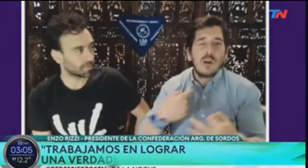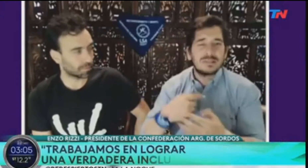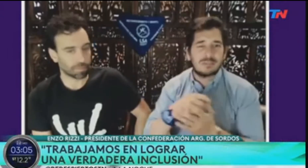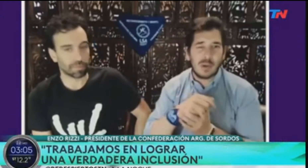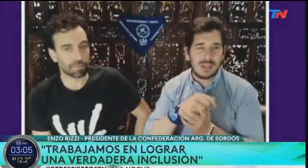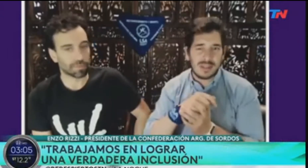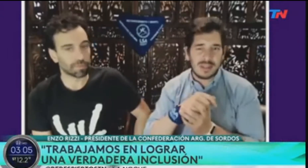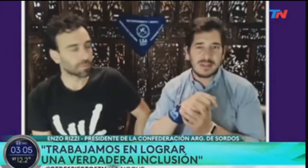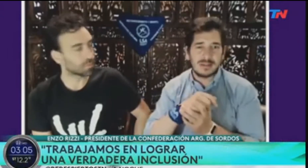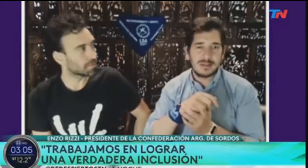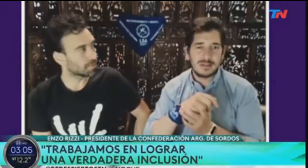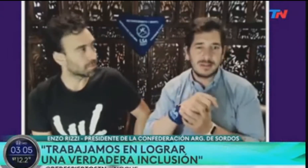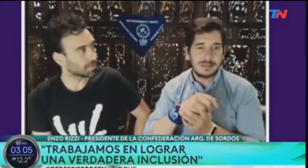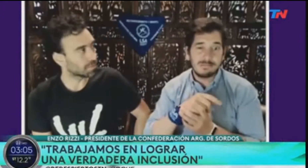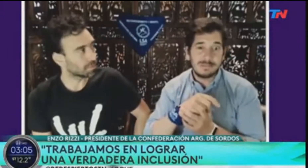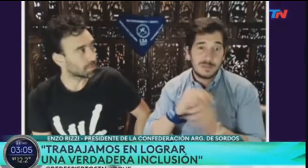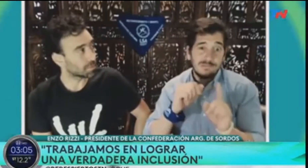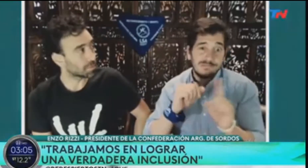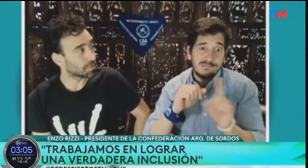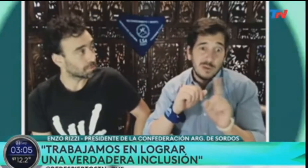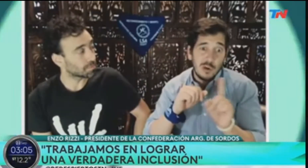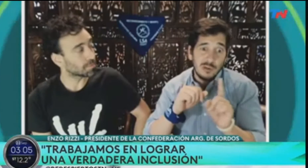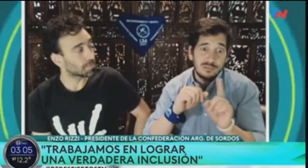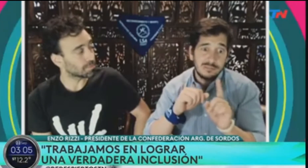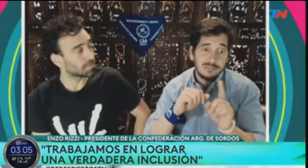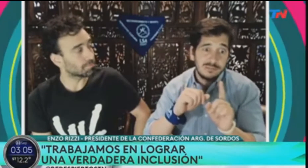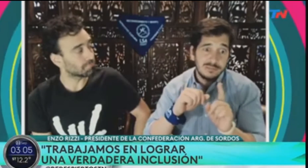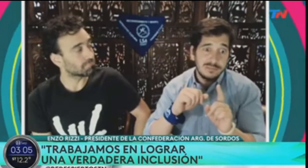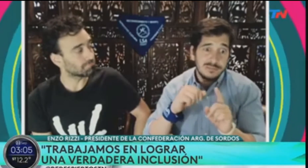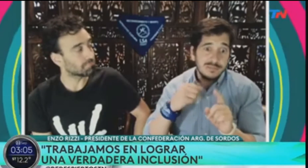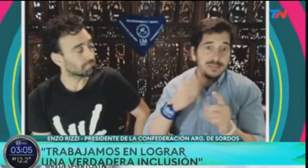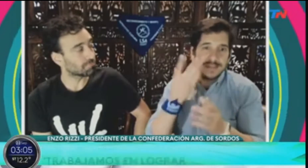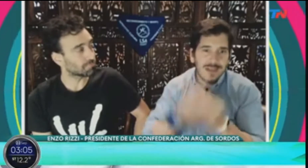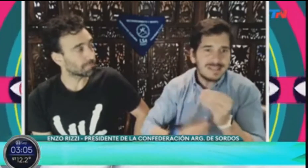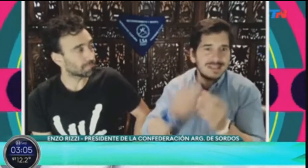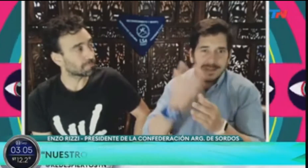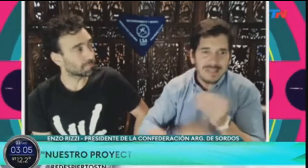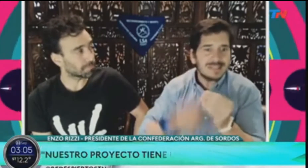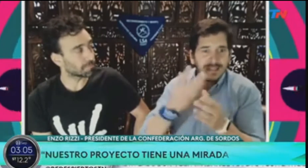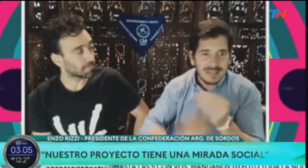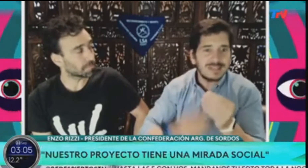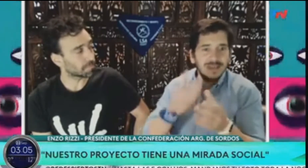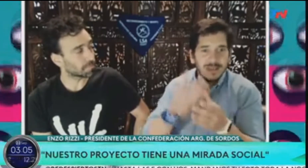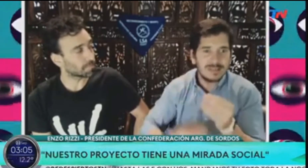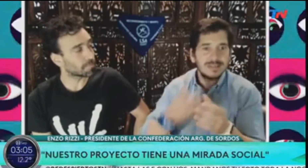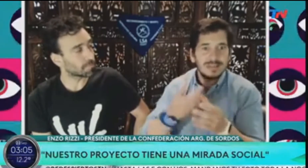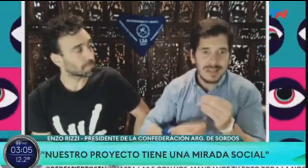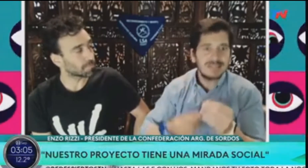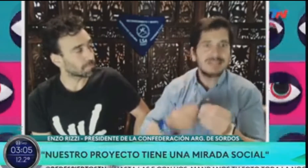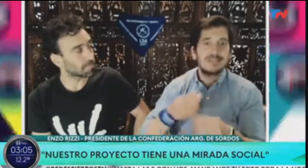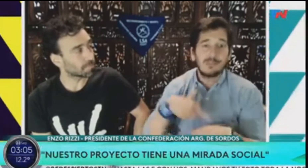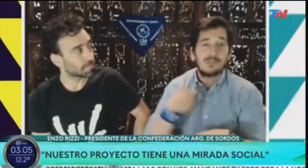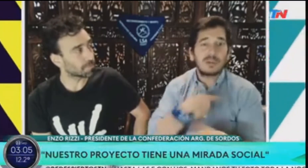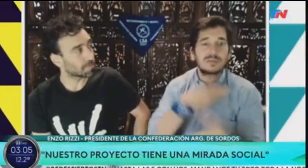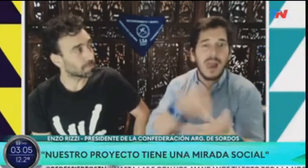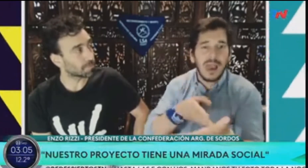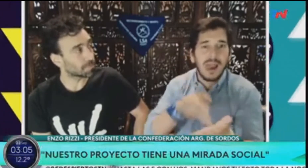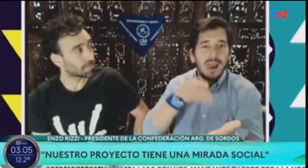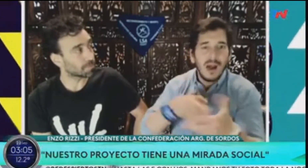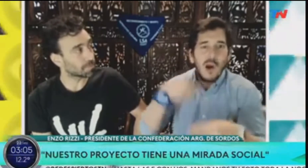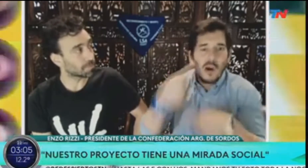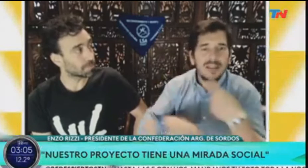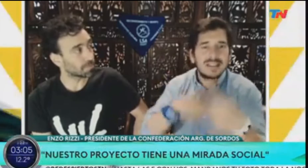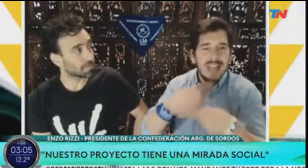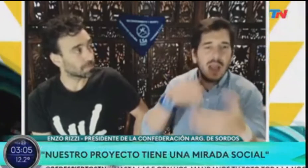Y se nota porque se nota que no es de tan buena calidad, justamente porque falta la consulta con la